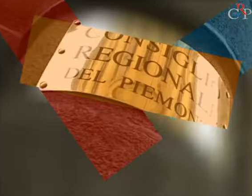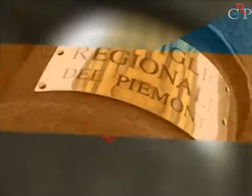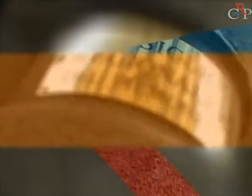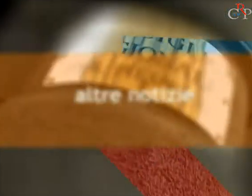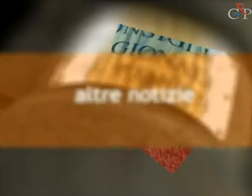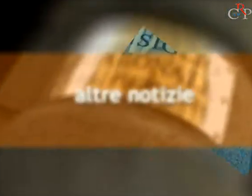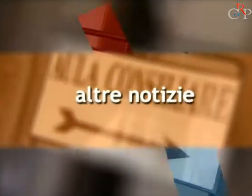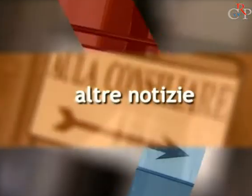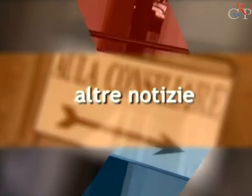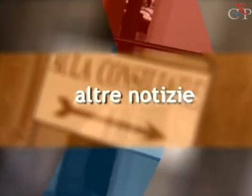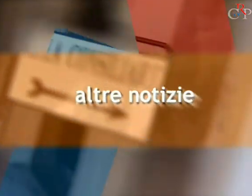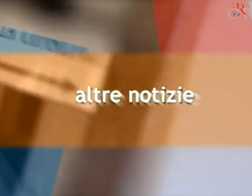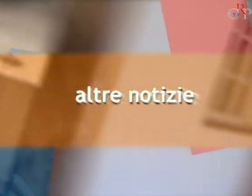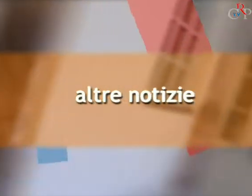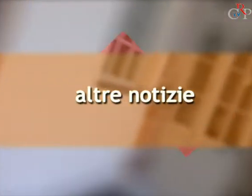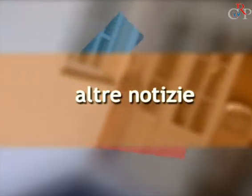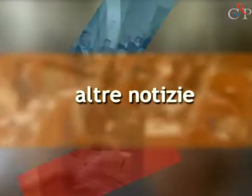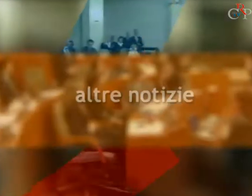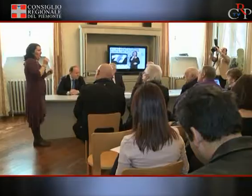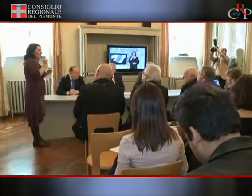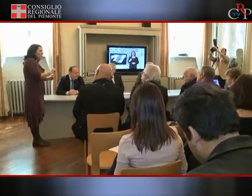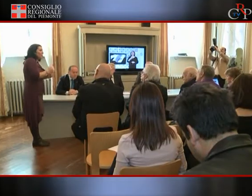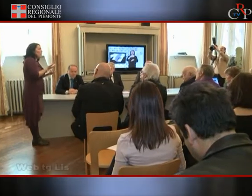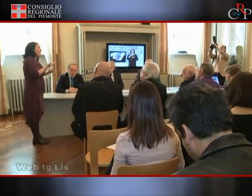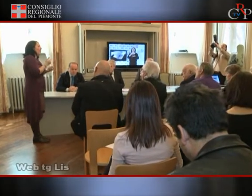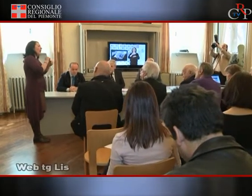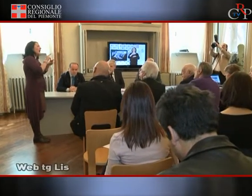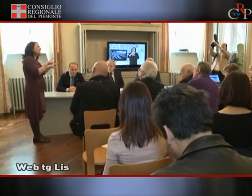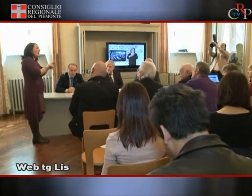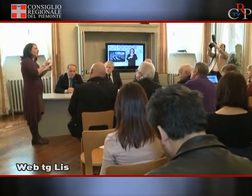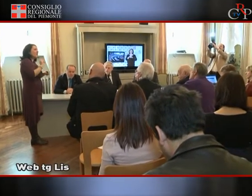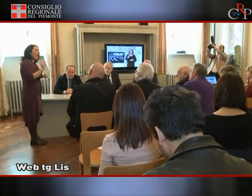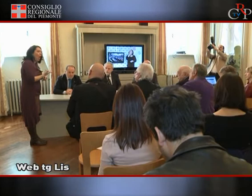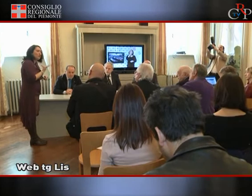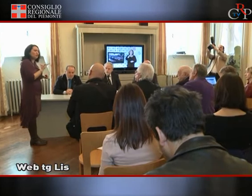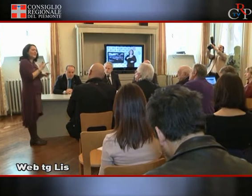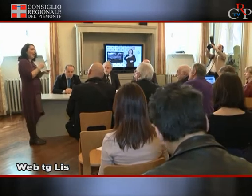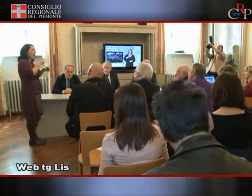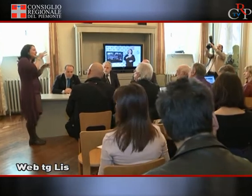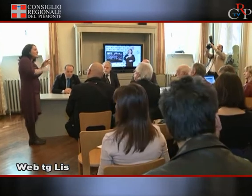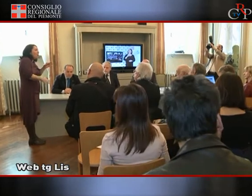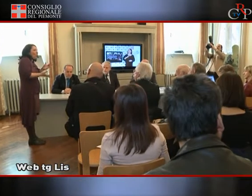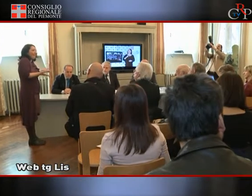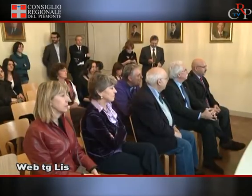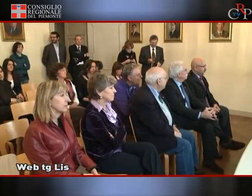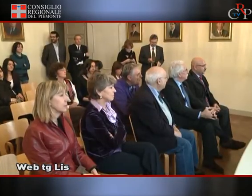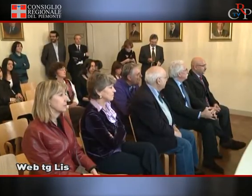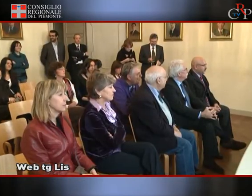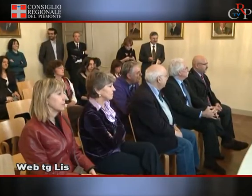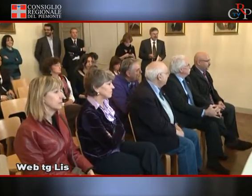Altre notizie A Palazzo Lascaris il 21 marzo è stato presentato un nuovo prodotto informativo, il